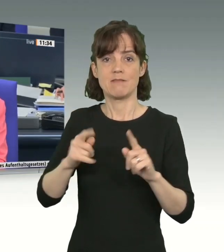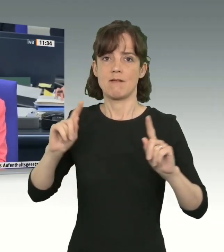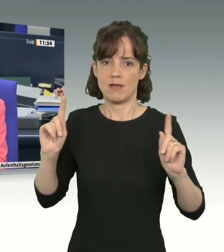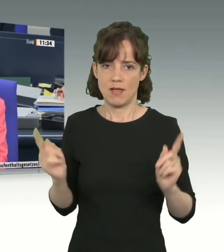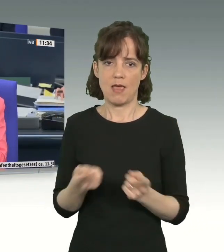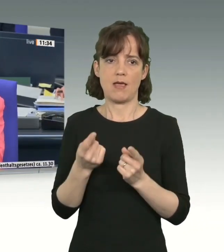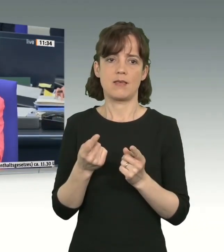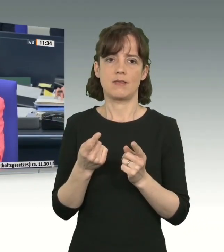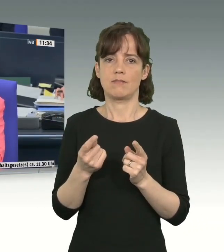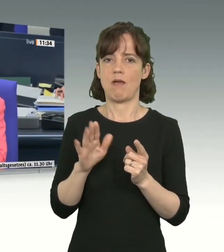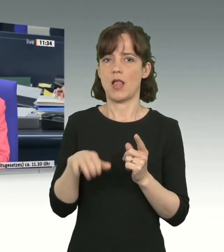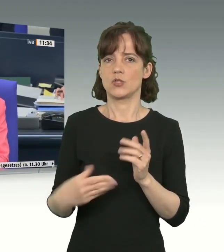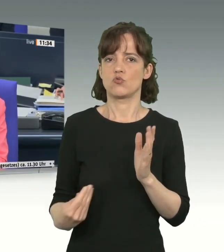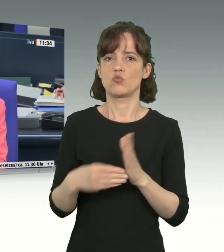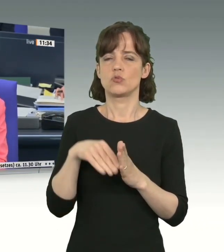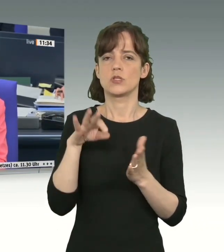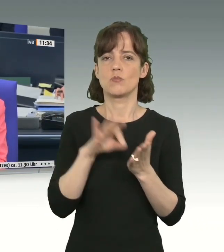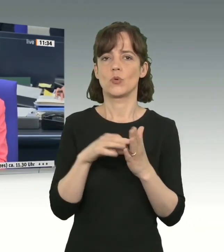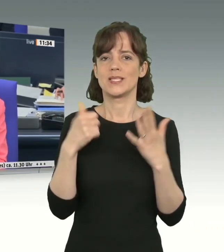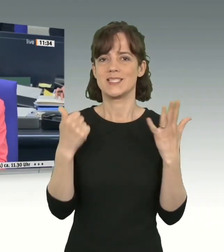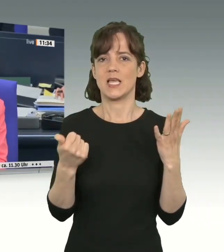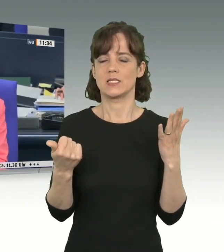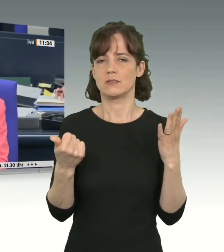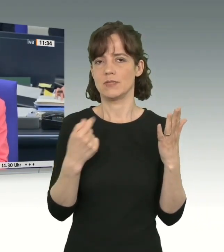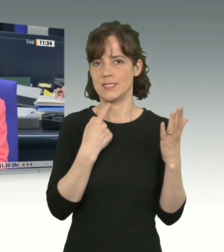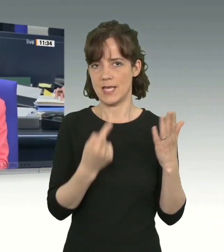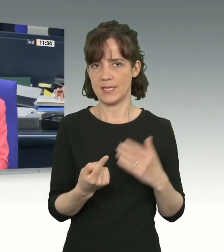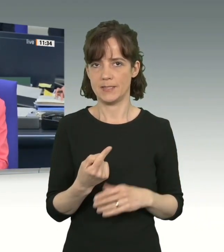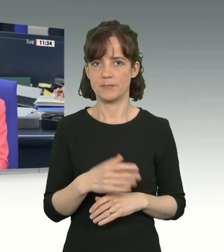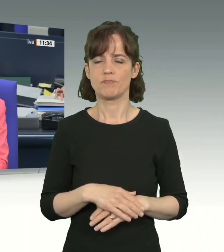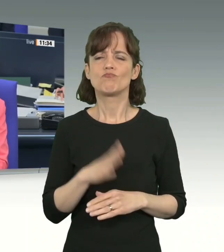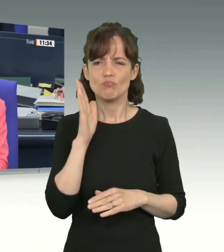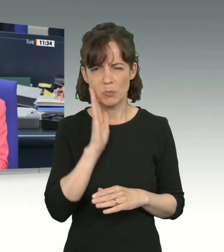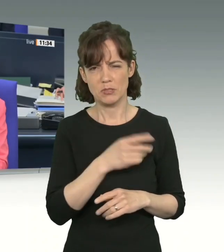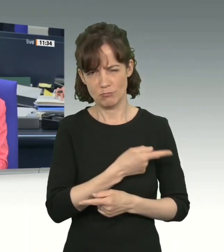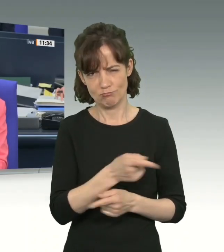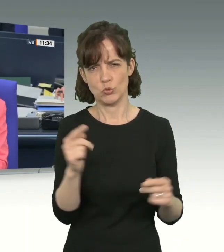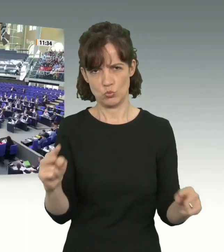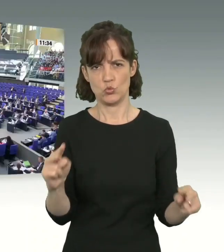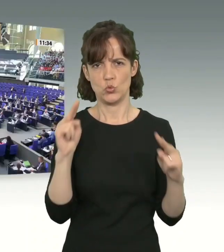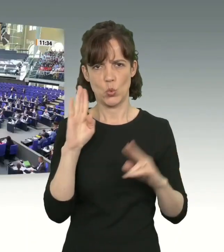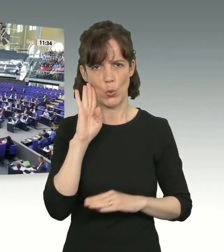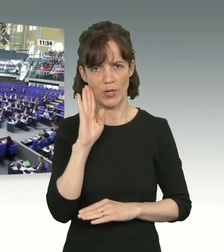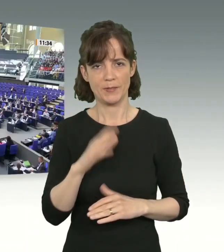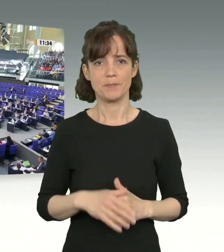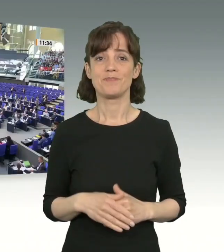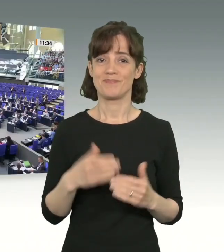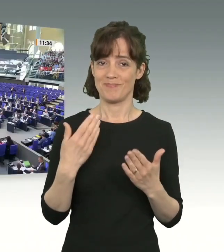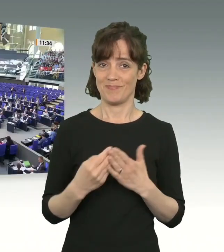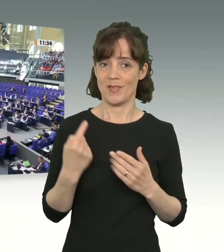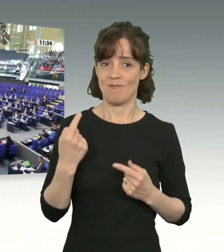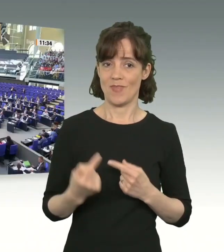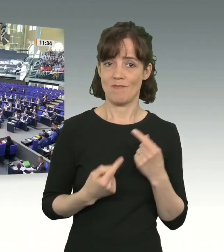als Zusatzpunkt 6 aufgerufen werden. Können Sie bitte zuhören? Dieses Verfahren